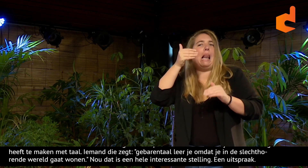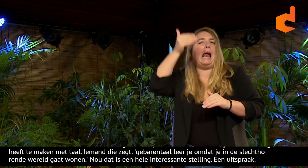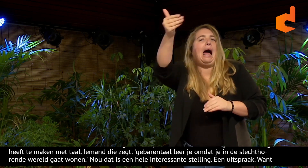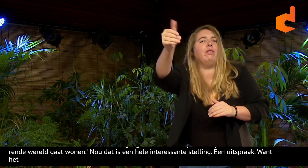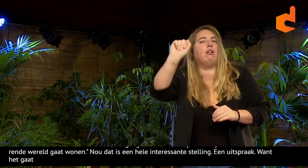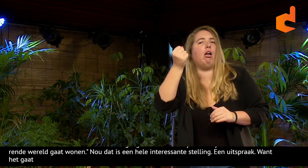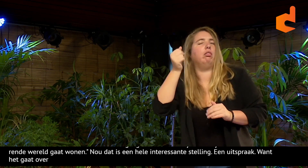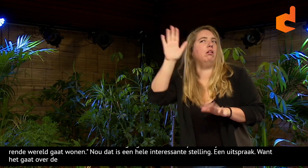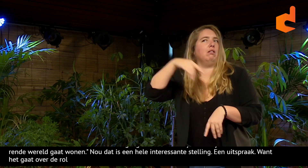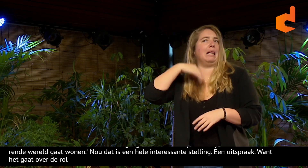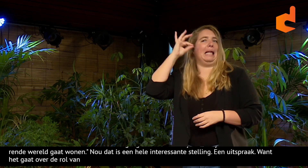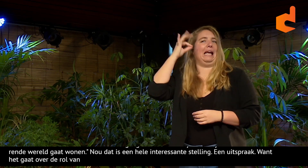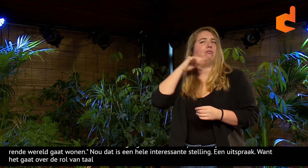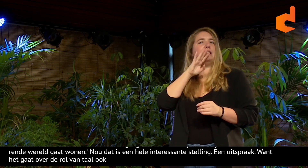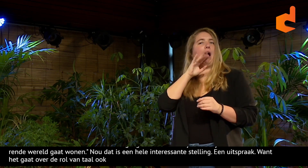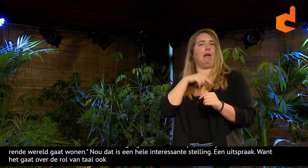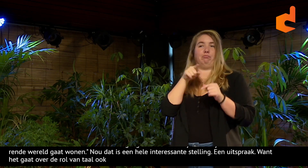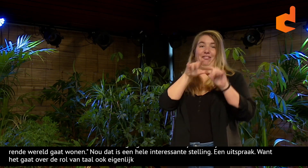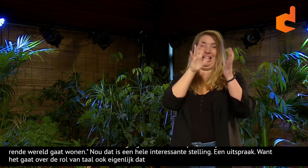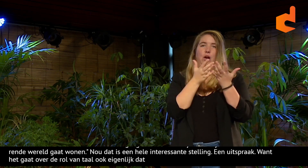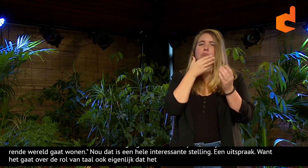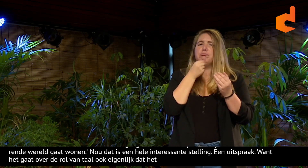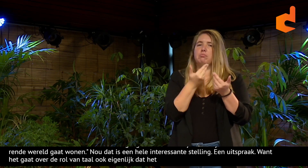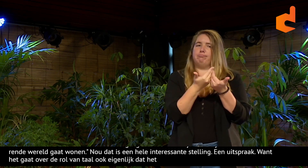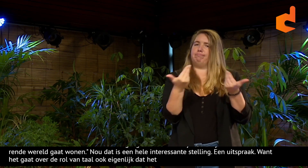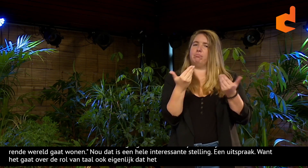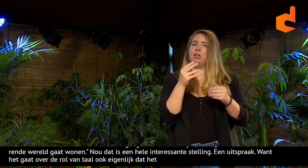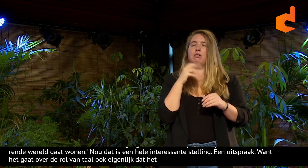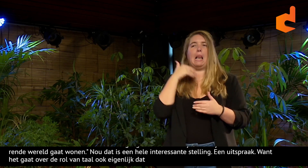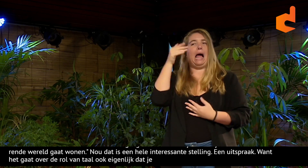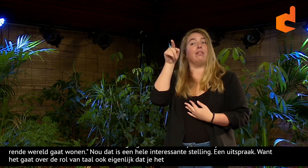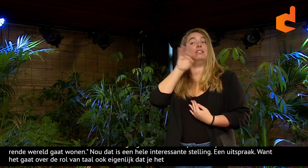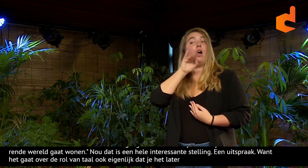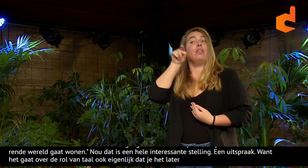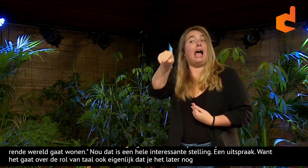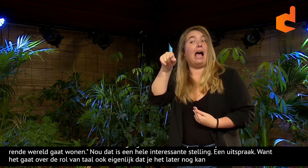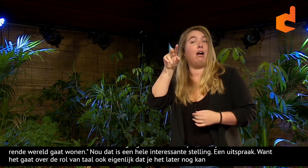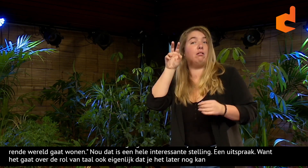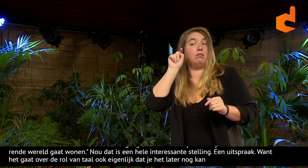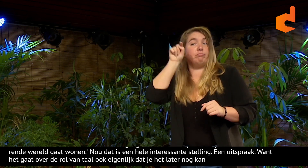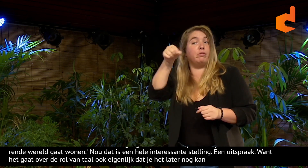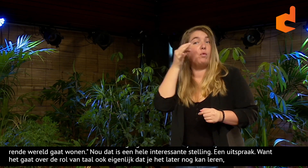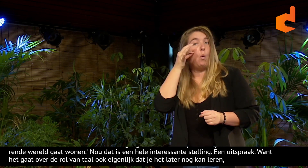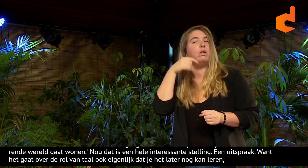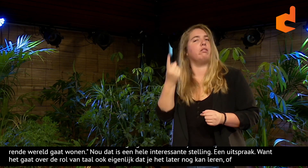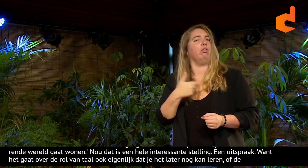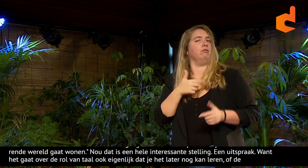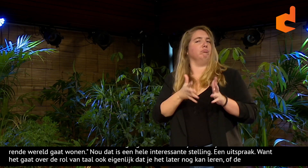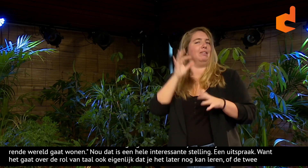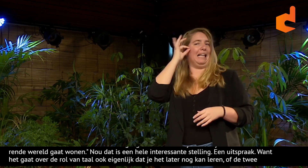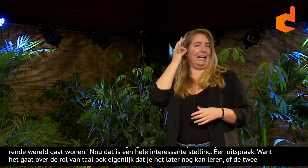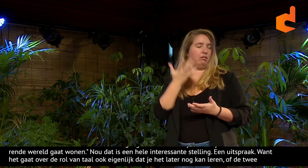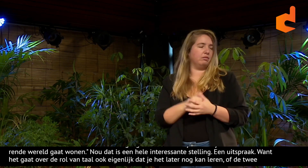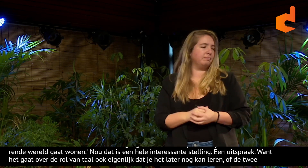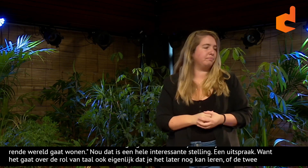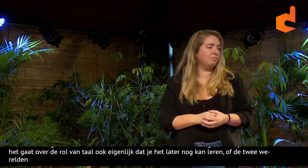over de rol van taal ook eigenlijk dat je dat later nog wel kan leren. Dus alsof ook de twee werelden apart zijn. Dat je later daar